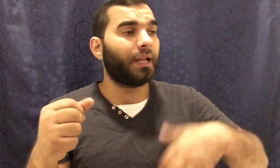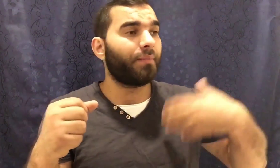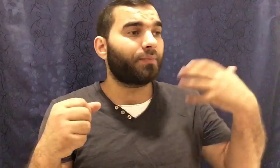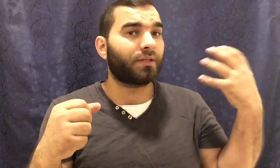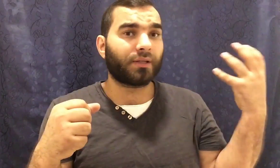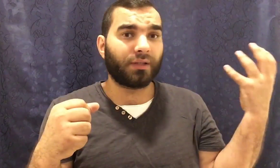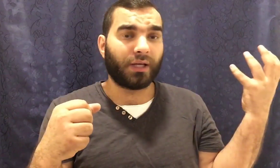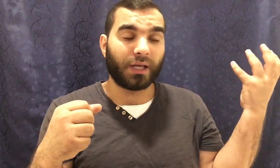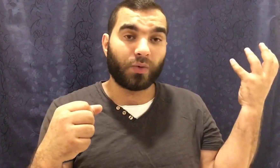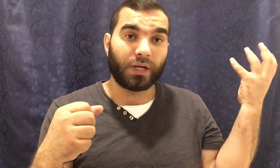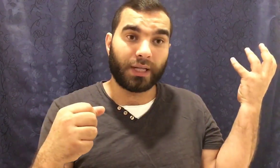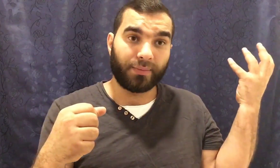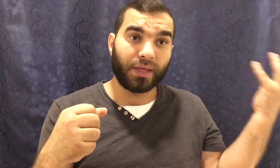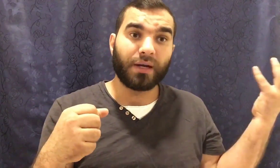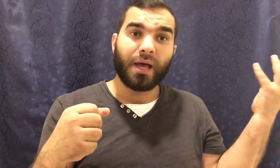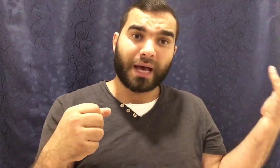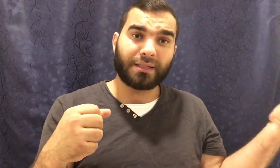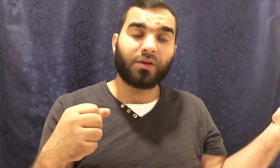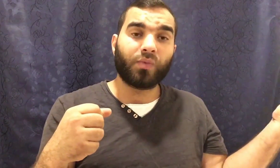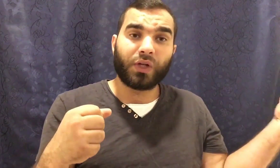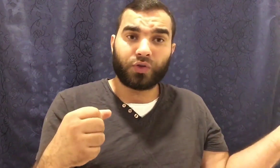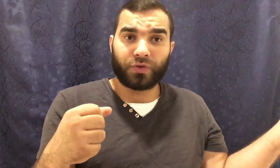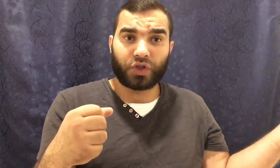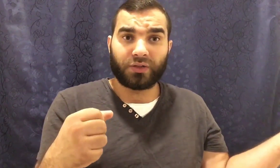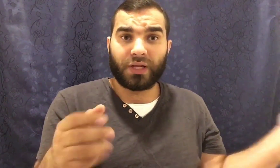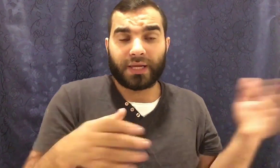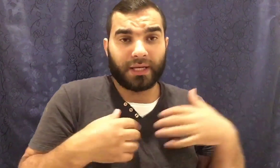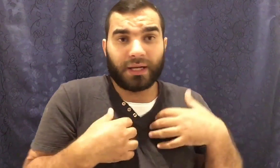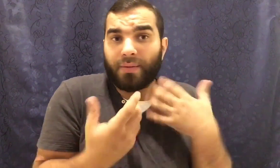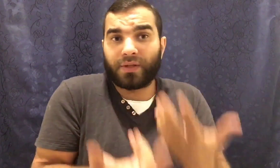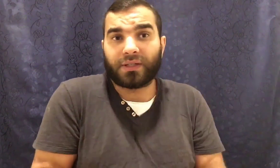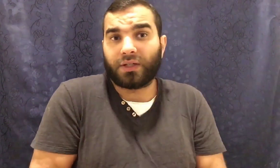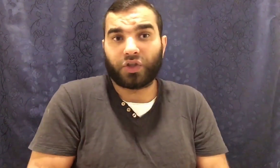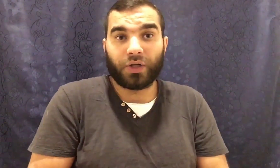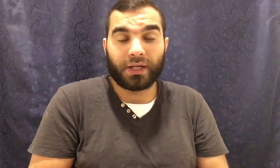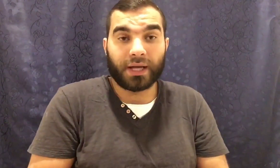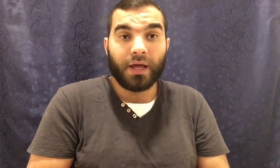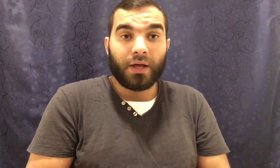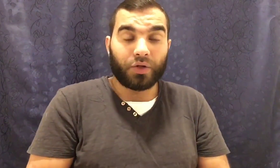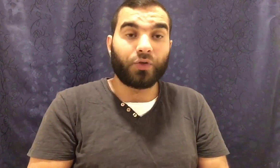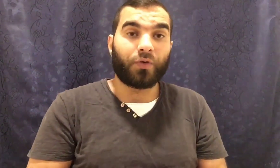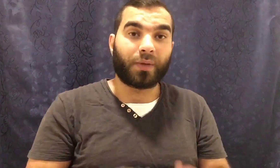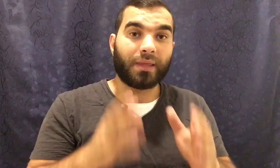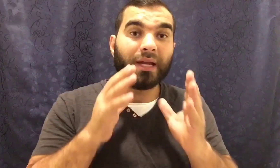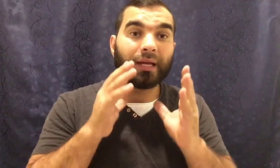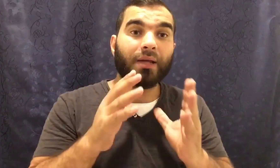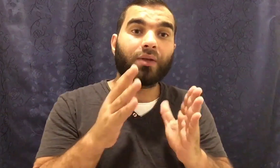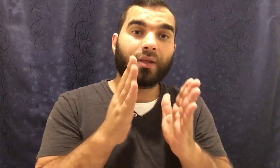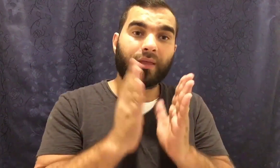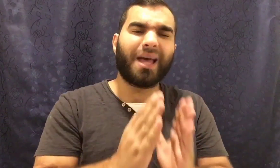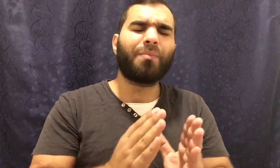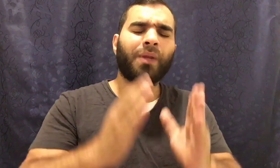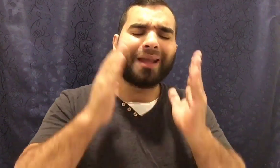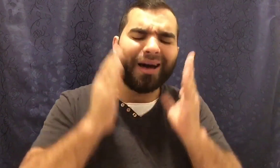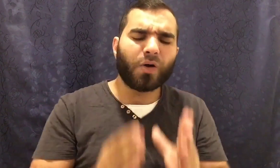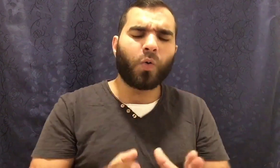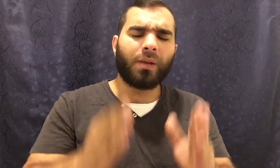الكلام ما بتستطيع هي والحمير عزاكم الله تشوف الشاطين لكن احنا ما بنستطيعش ان احنا نشوفهم كذلك ايضا الذئب من اقوى